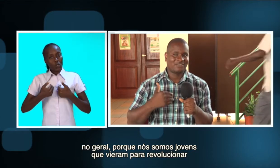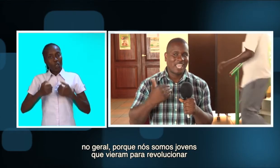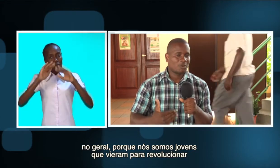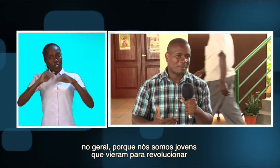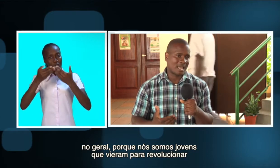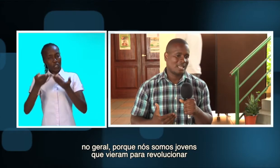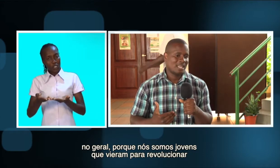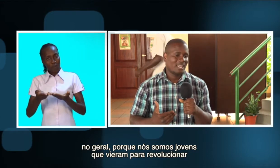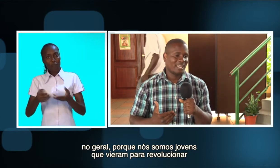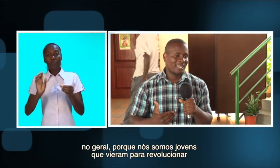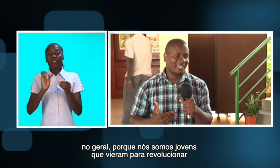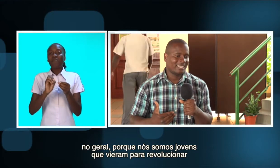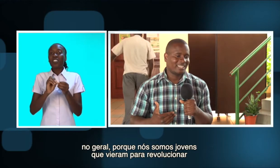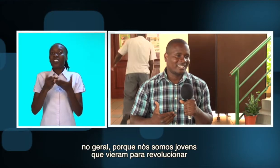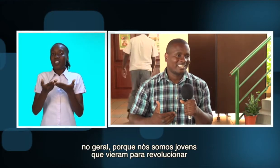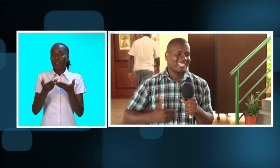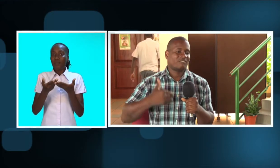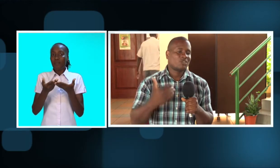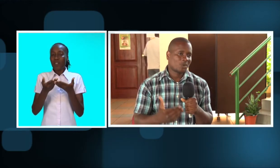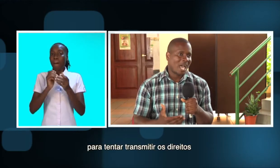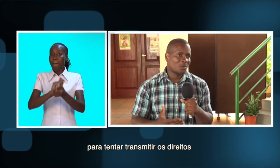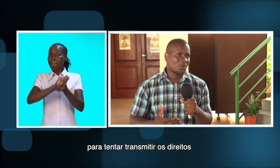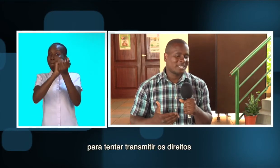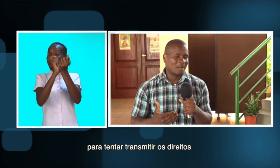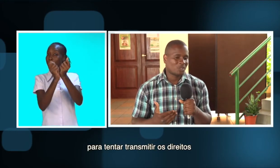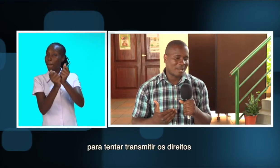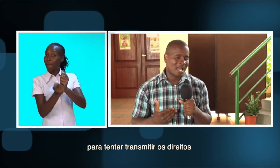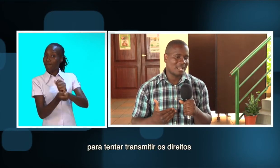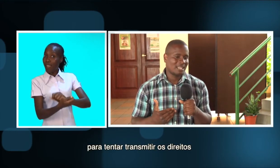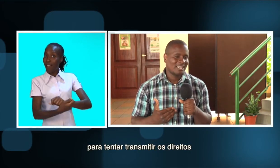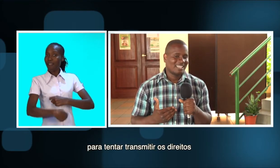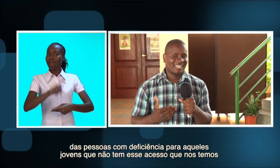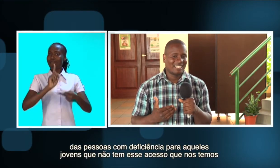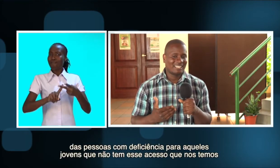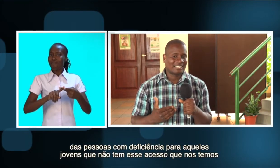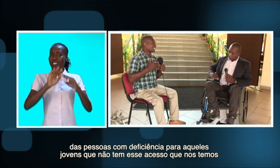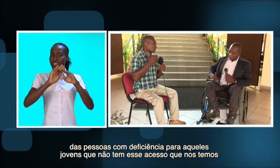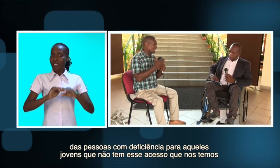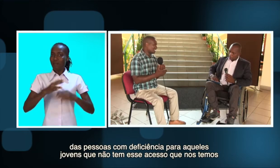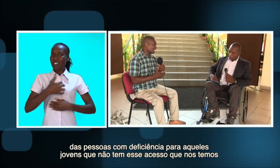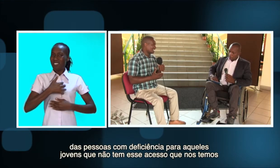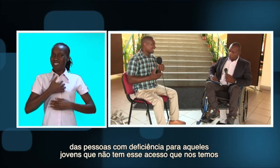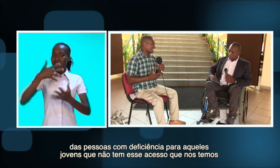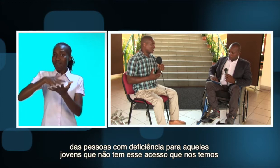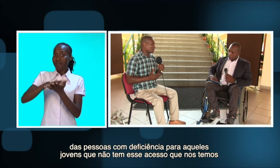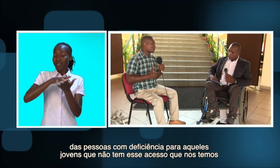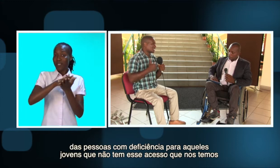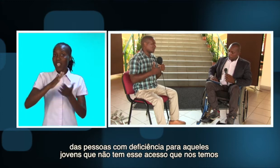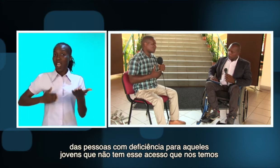viemos para revolucionar ou, digamos, para tentar transmitir os direitos